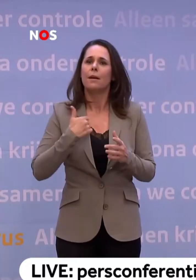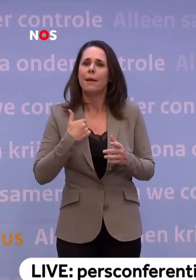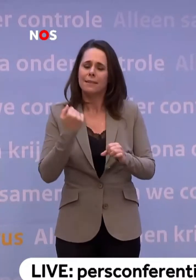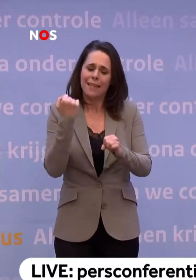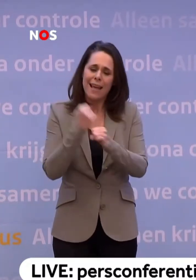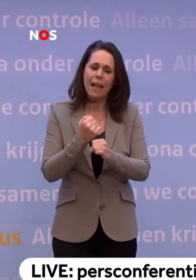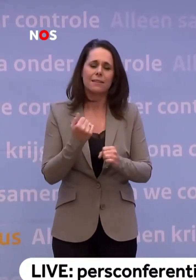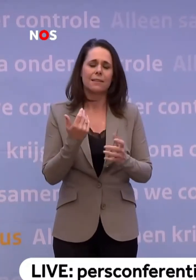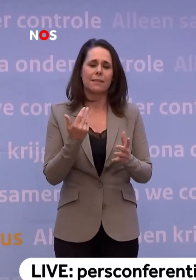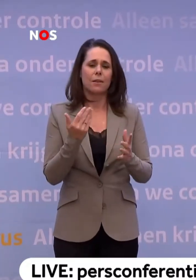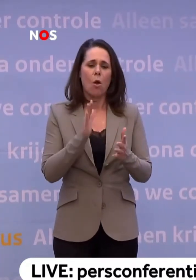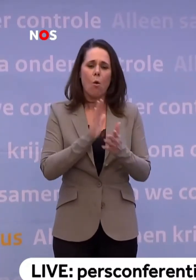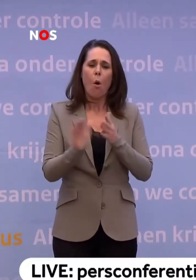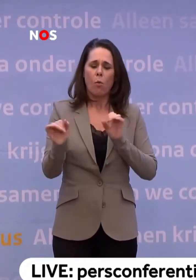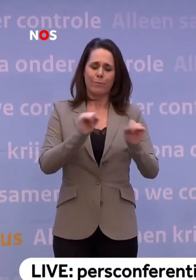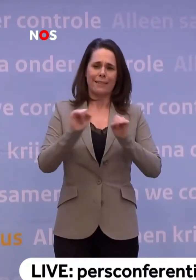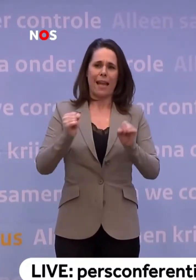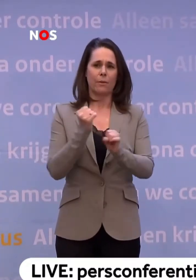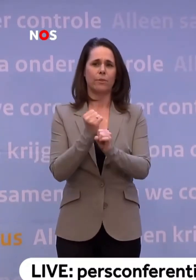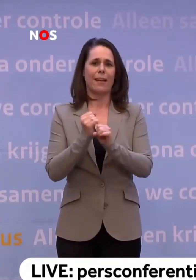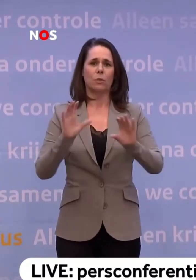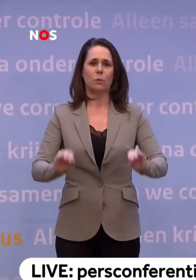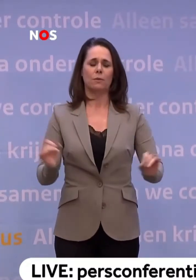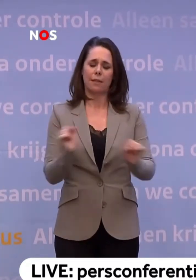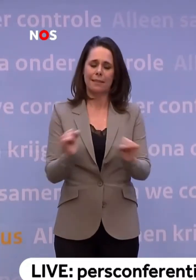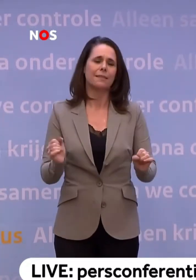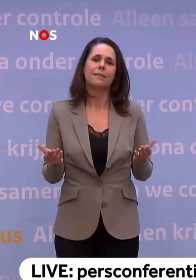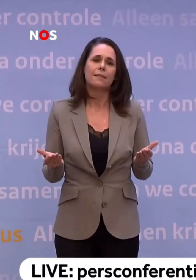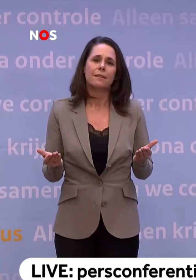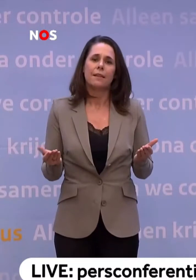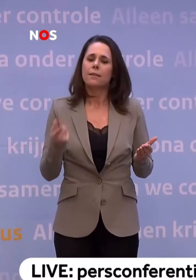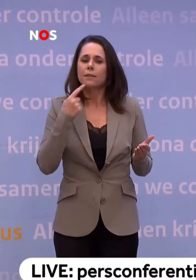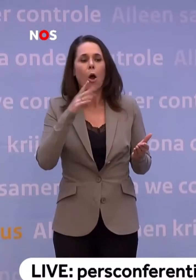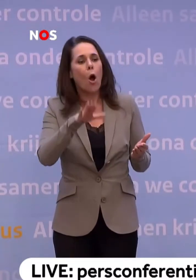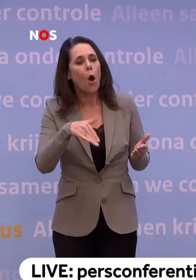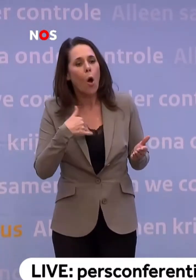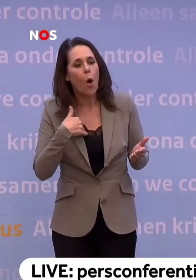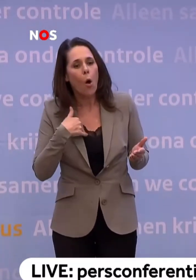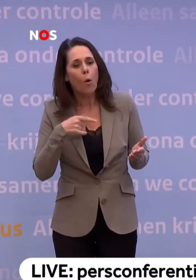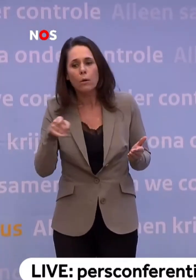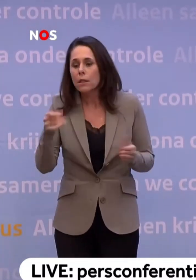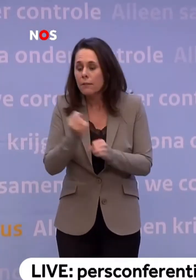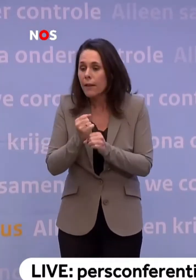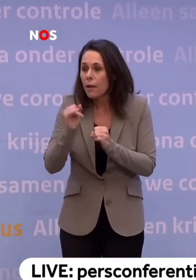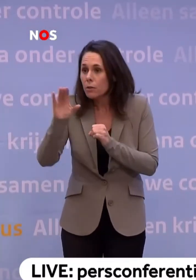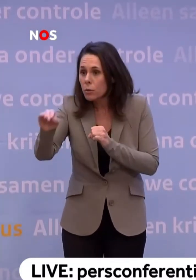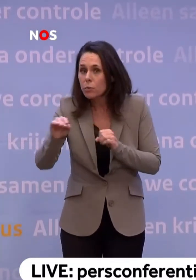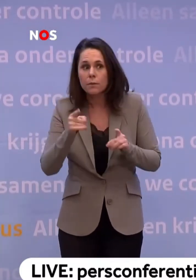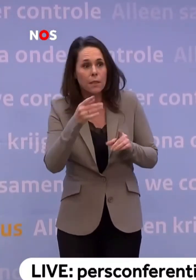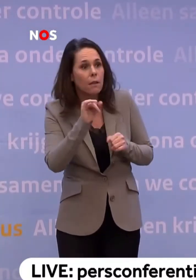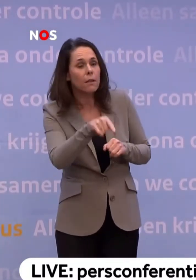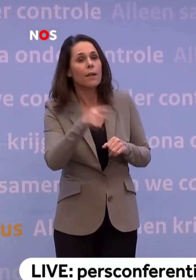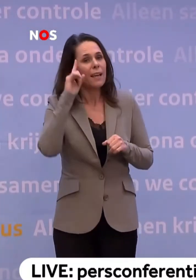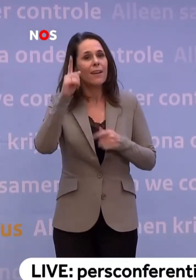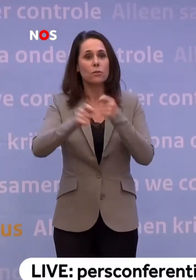daadwerkelijk onbeschermd... ...hun werk doen en daadwerkelijk moeten zeggen... ...ja, maar ga ik mijn werk dan nog wel doen? Want dat is natuurlijk de achtergrond van uw vraag. En ik weet dat die